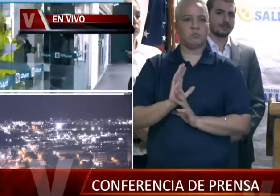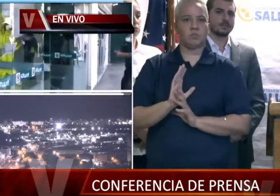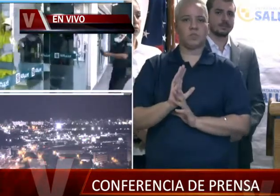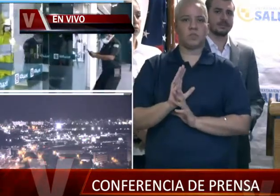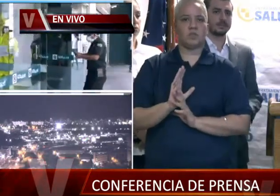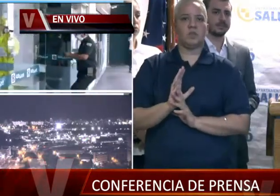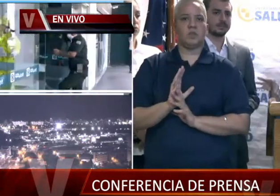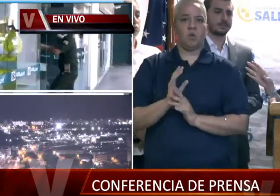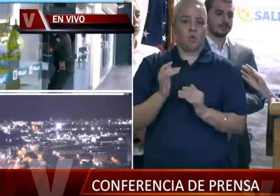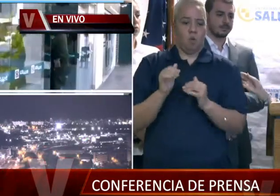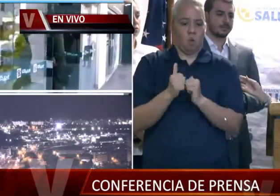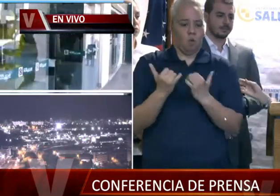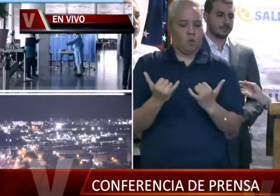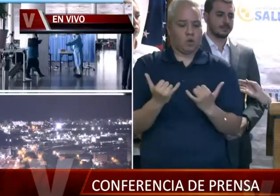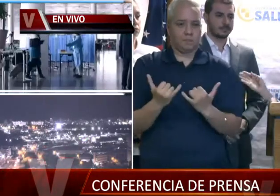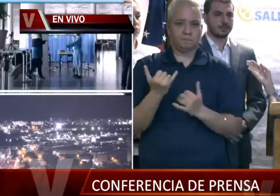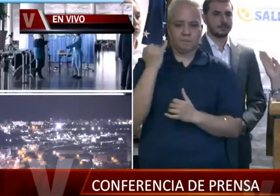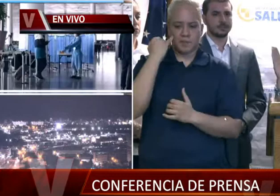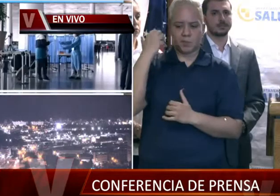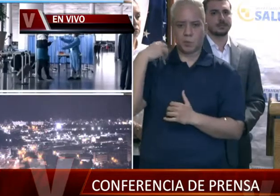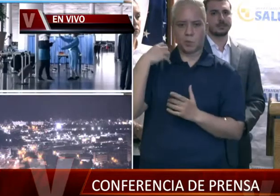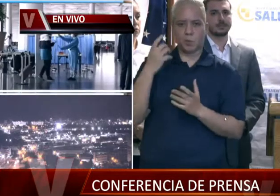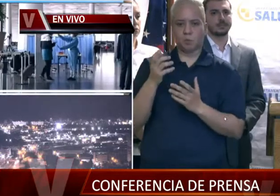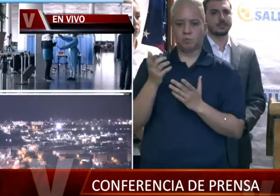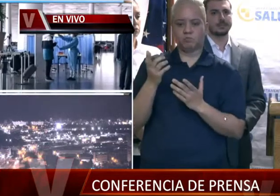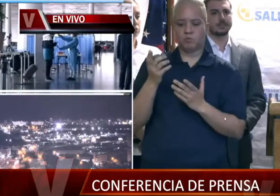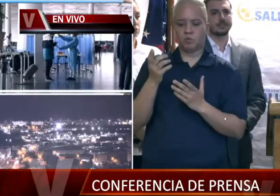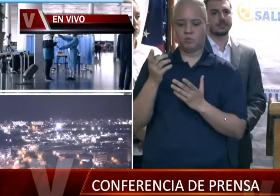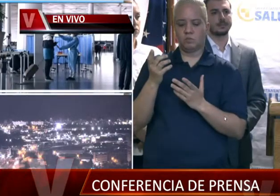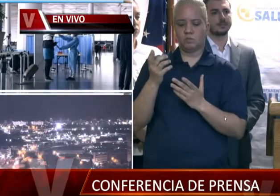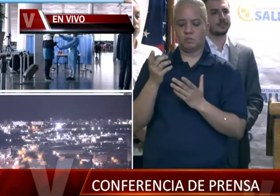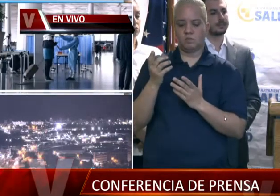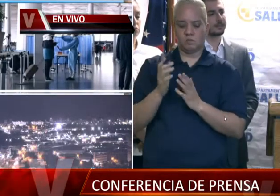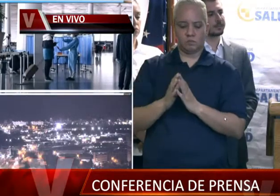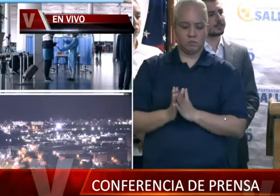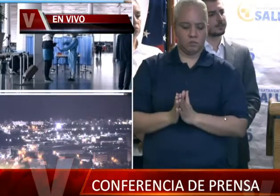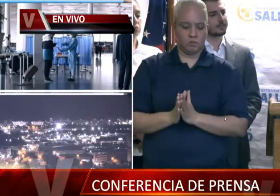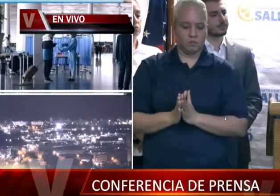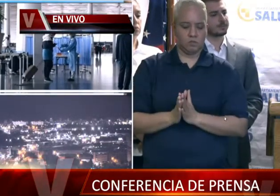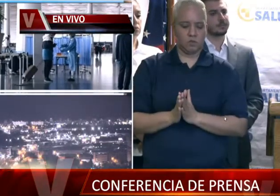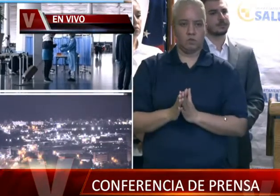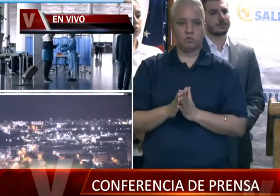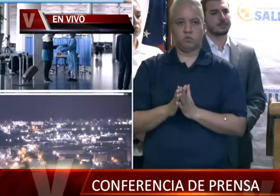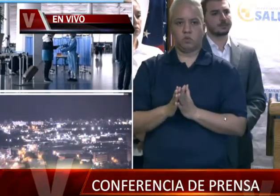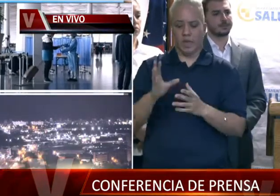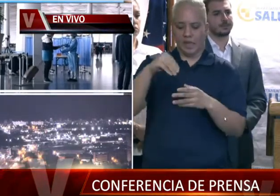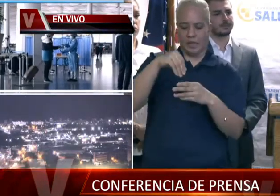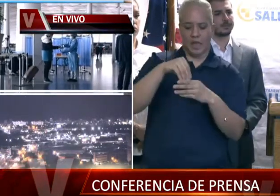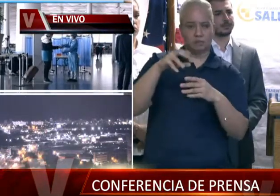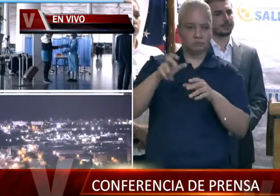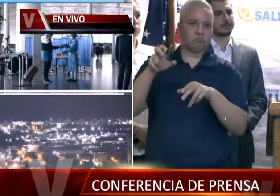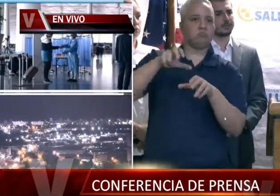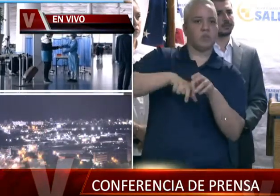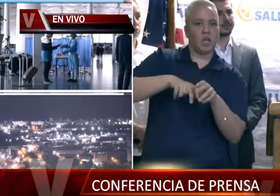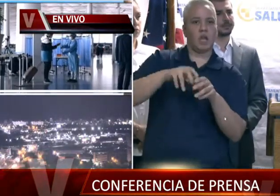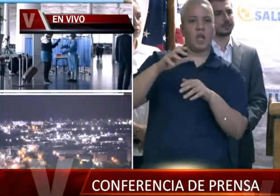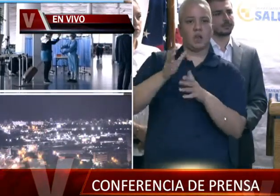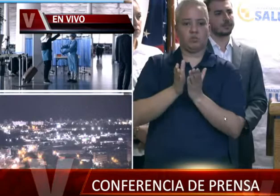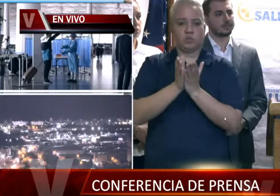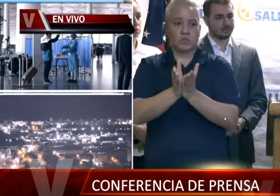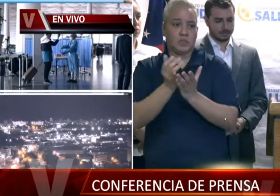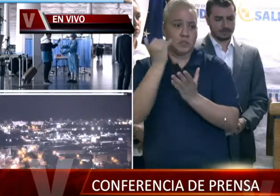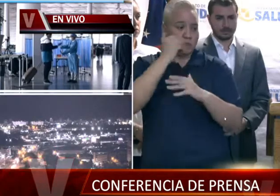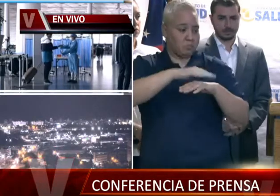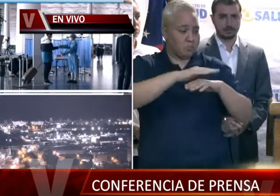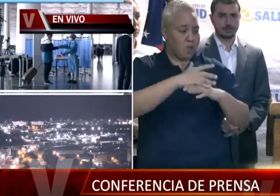en esta ocasión, si estos pilotos hubiesen subido al crucero y le hubiesen dicho que había una persona enferma,